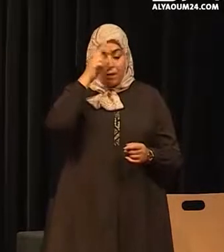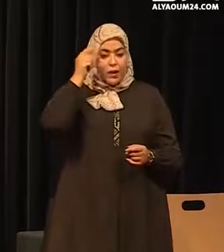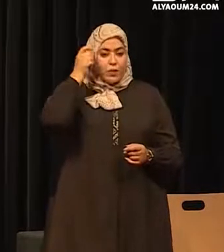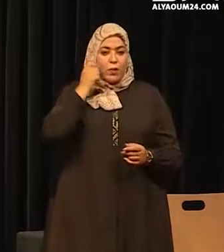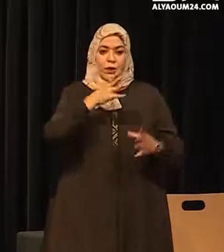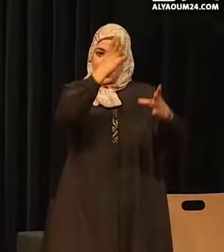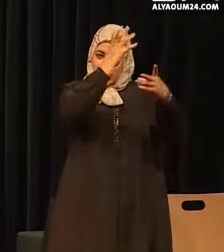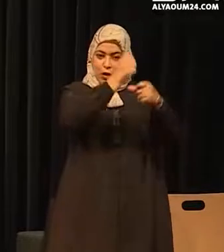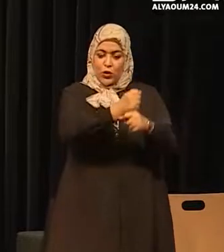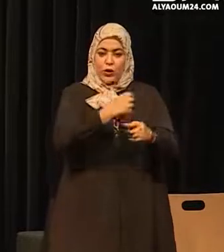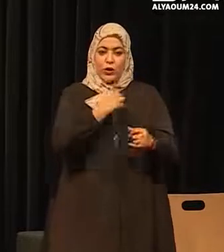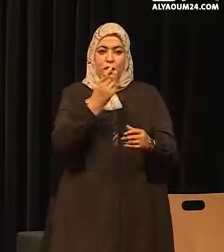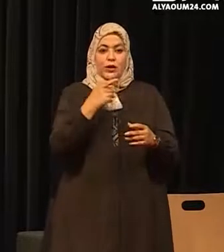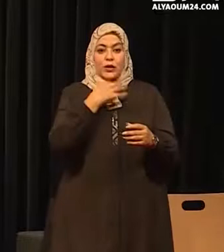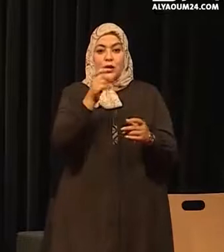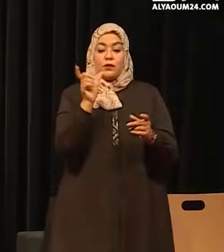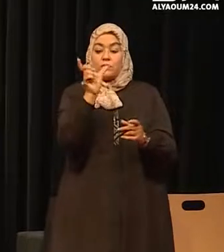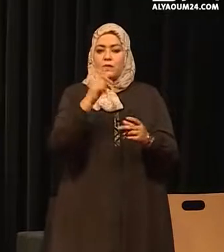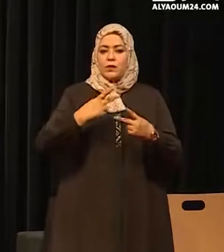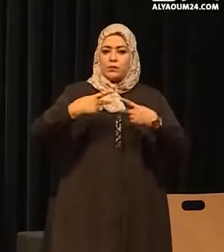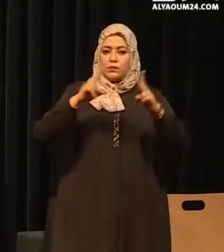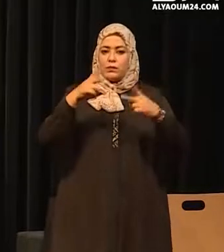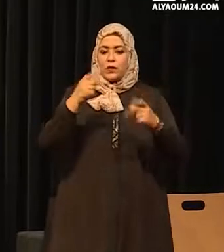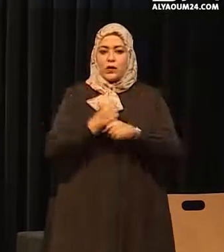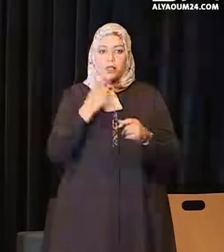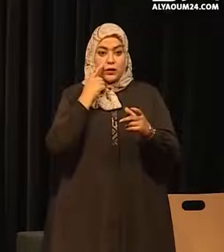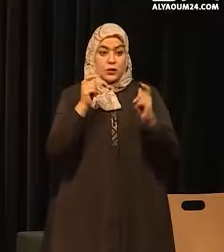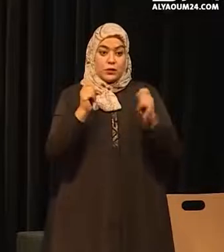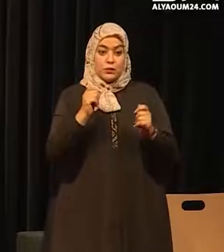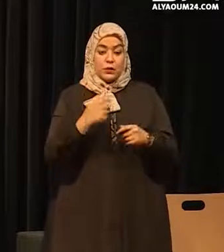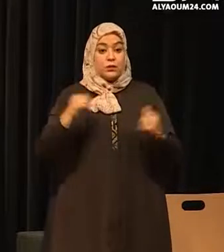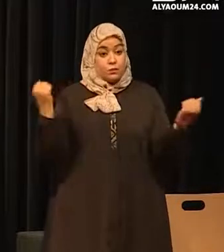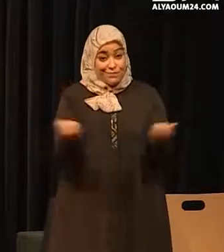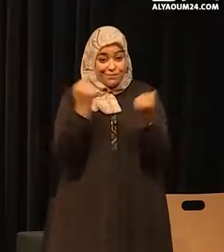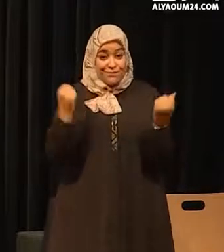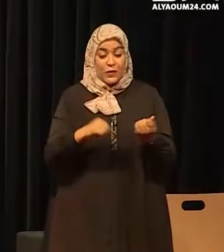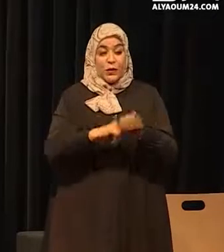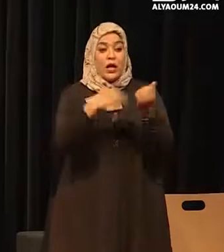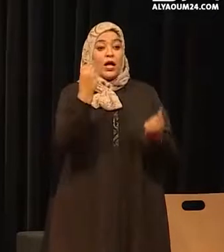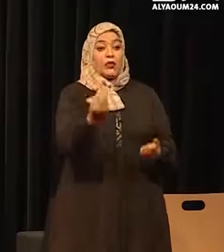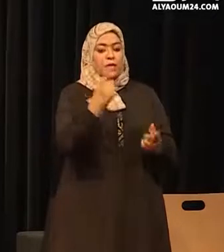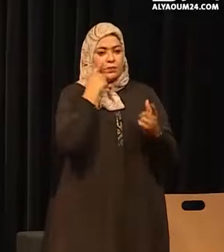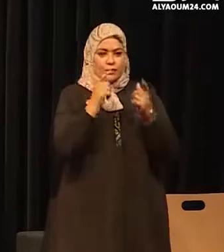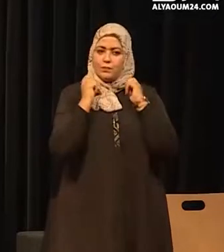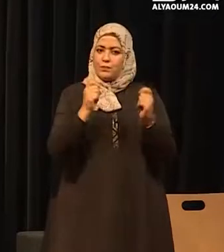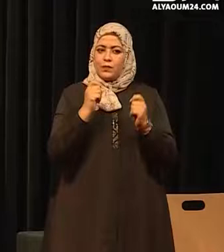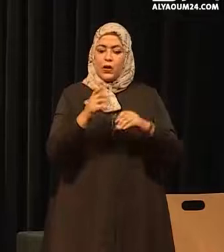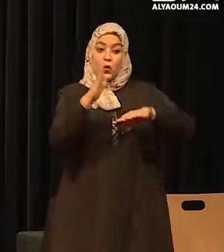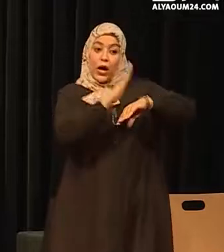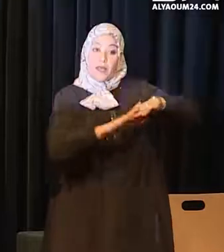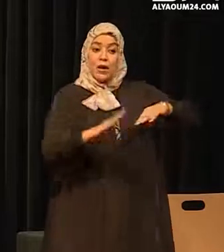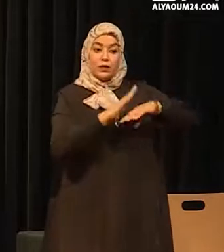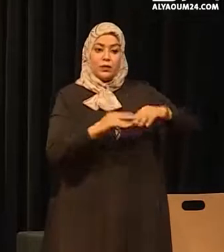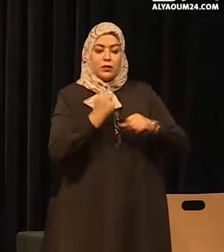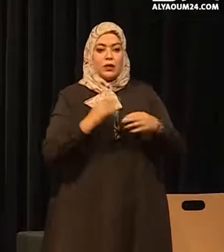محمد السادس نصره الله الذي ما فتئ يولي عناية خاصة للنظور بأوضاع الطفولة وحمايتها